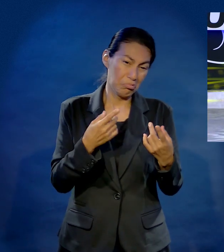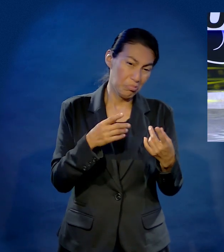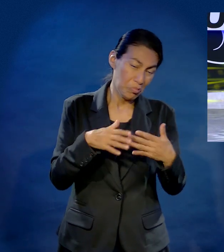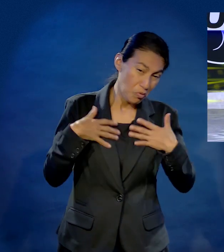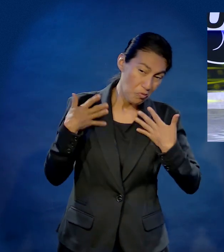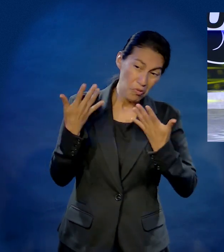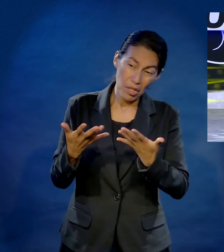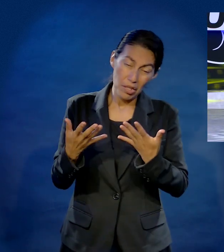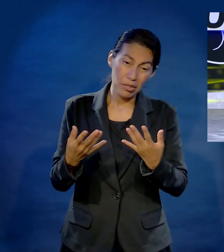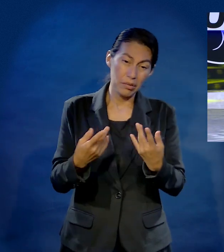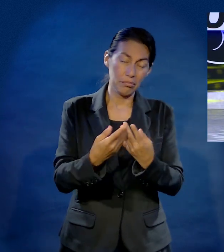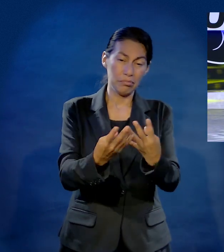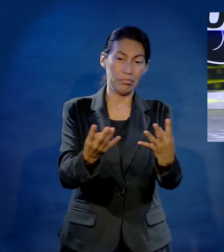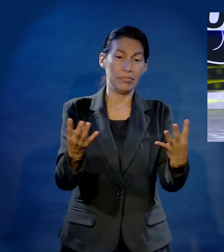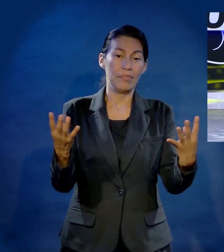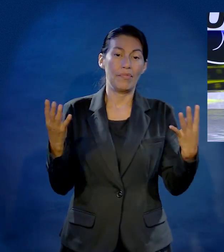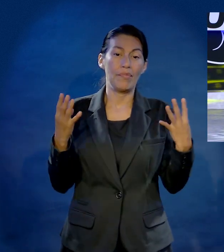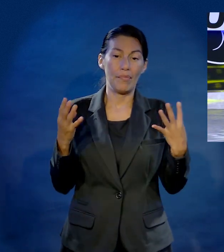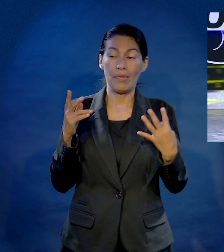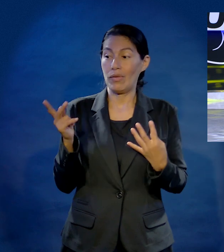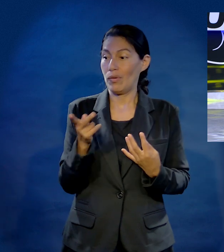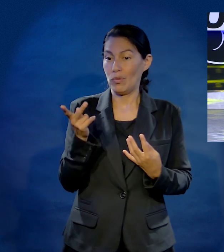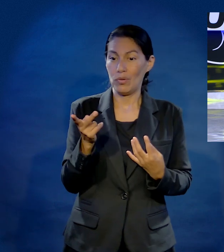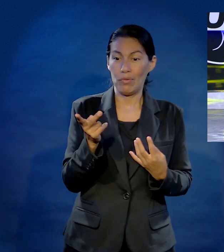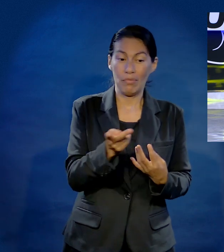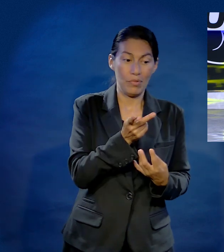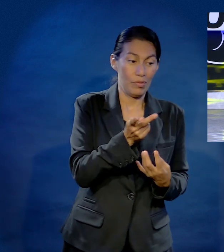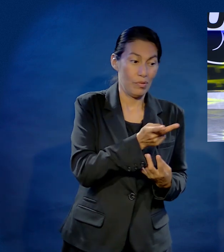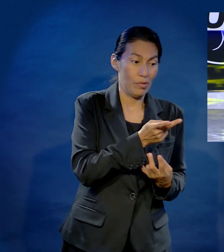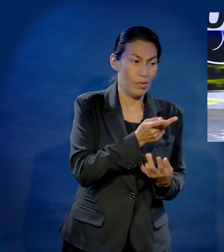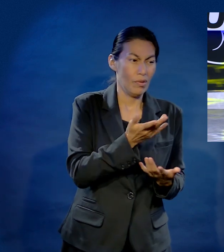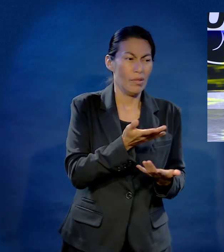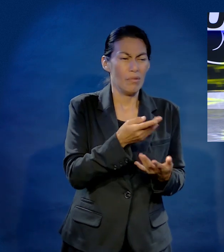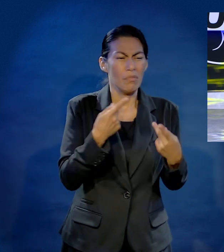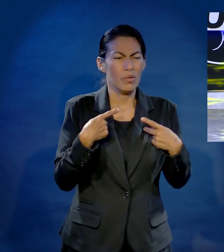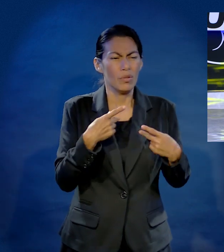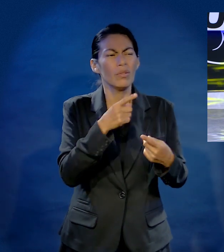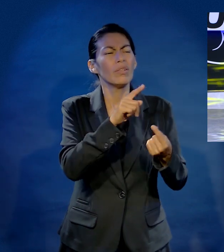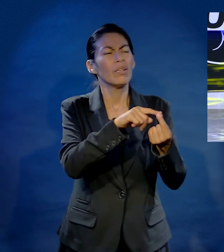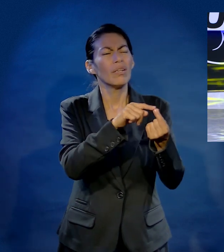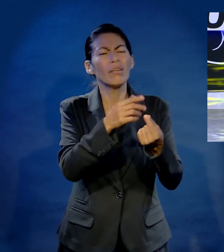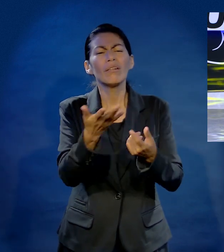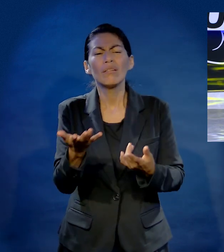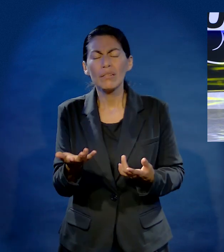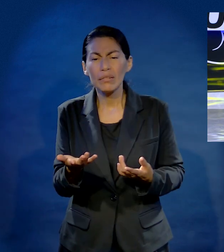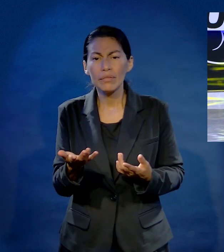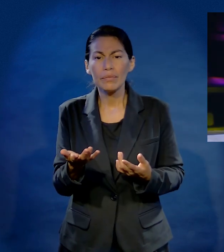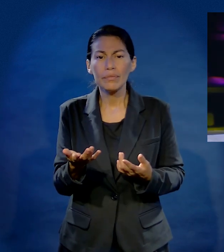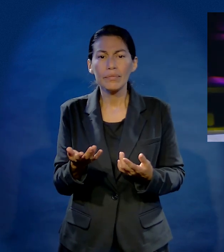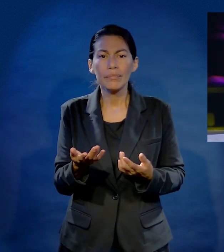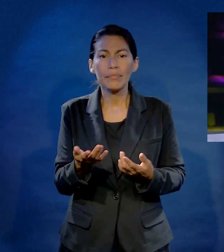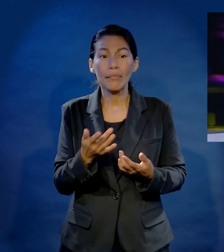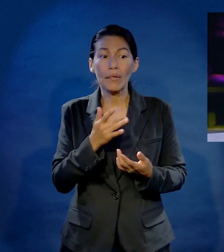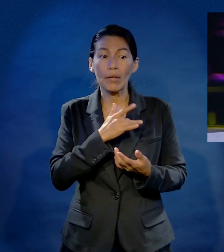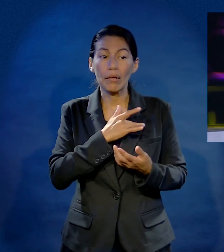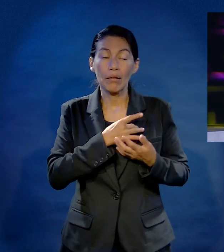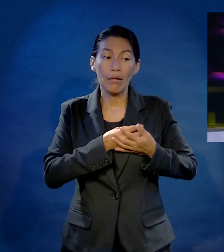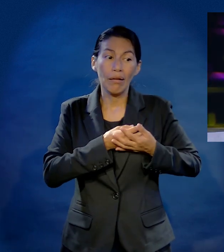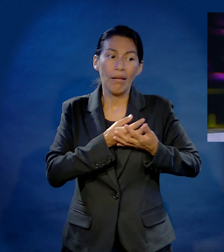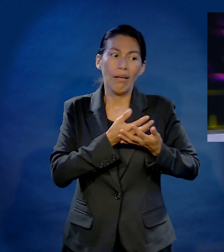de dos, tres personas de mucha confianza, de buen criterio para pasar un filtro de preguntas serias sobre la persona, antes